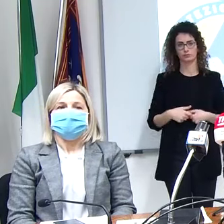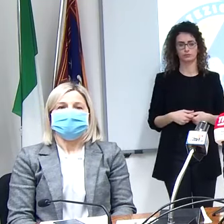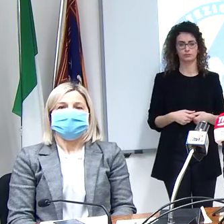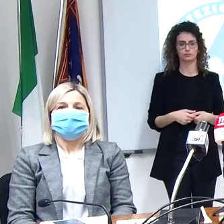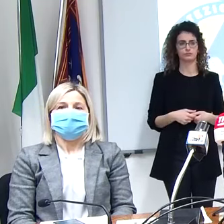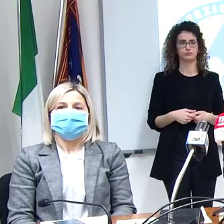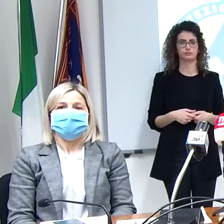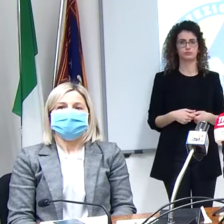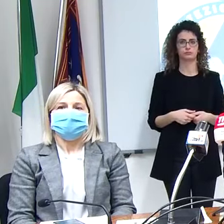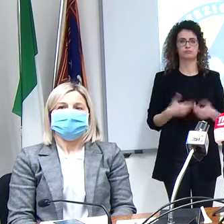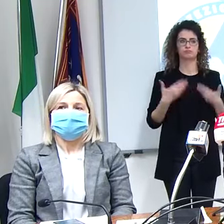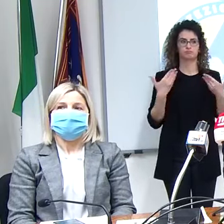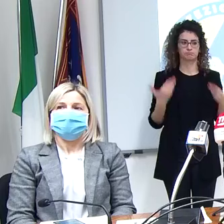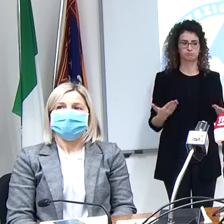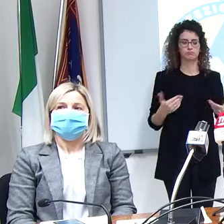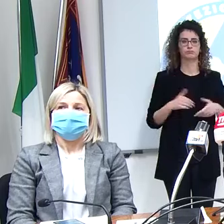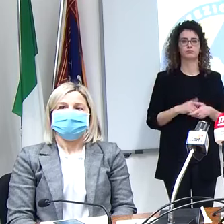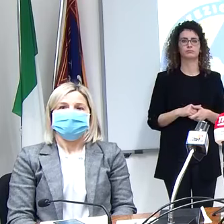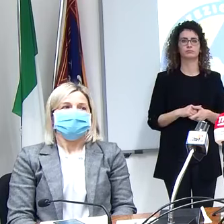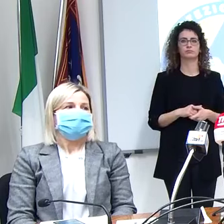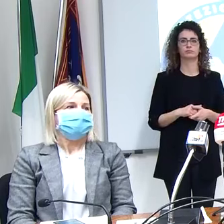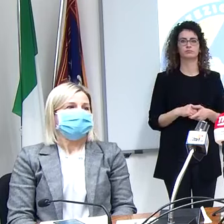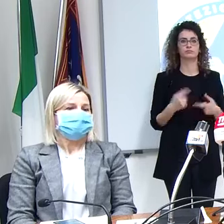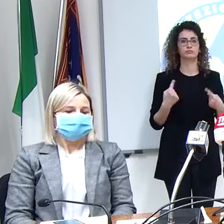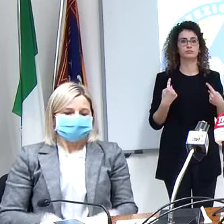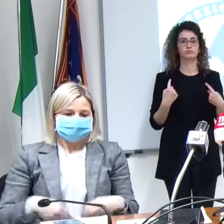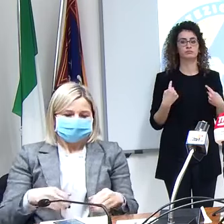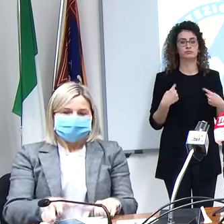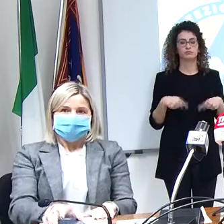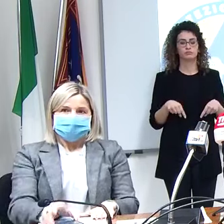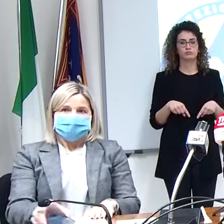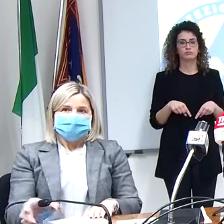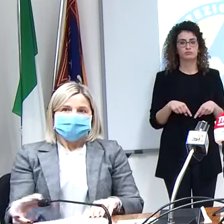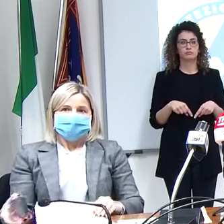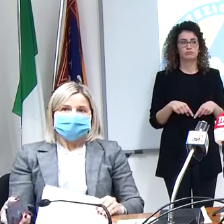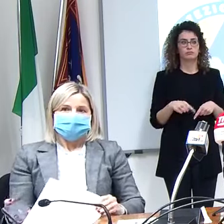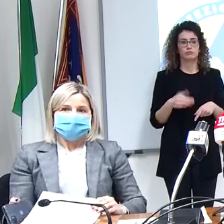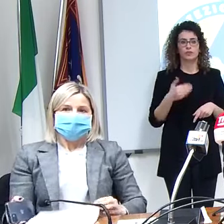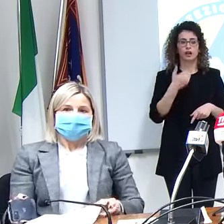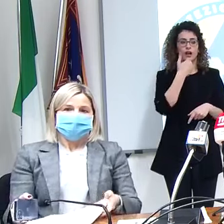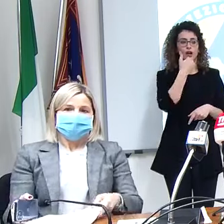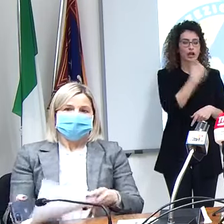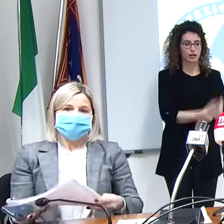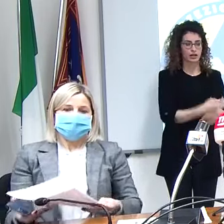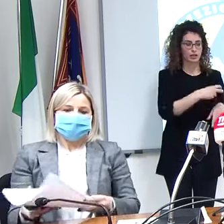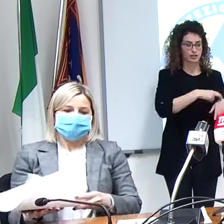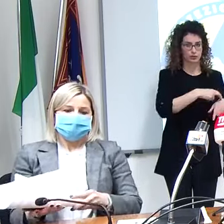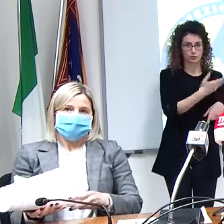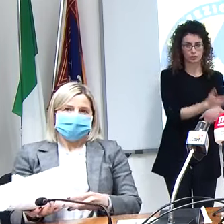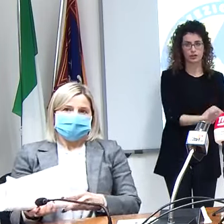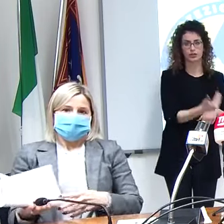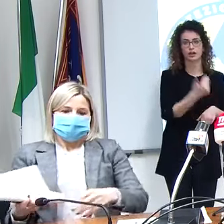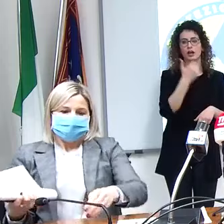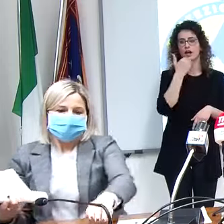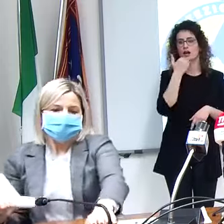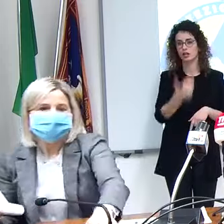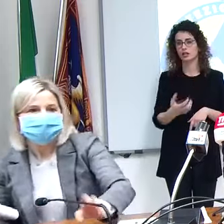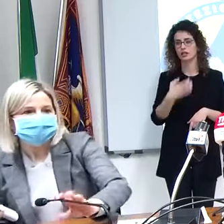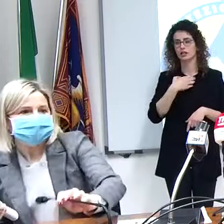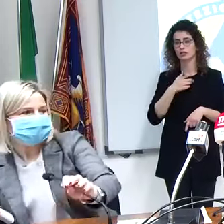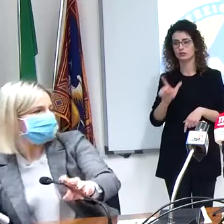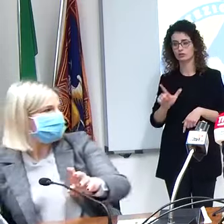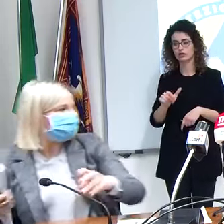bene con questo chiederei ringraziamo dottoressa Scroccaro ringraziamo l'assessore